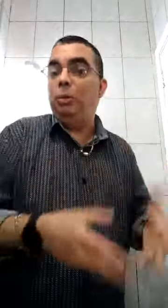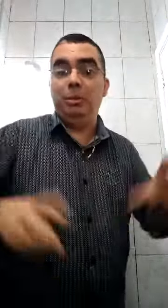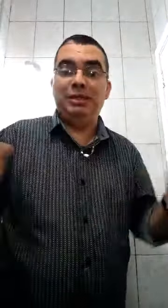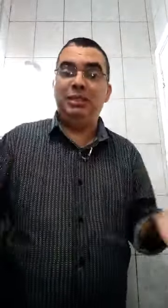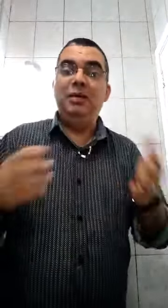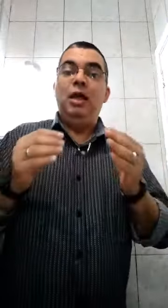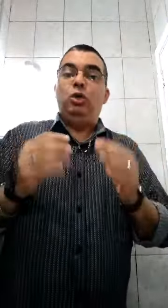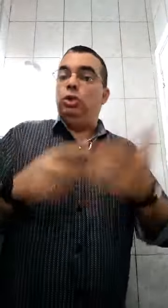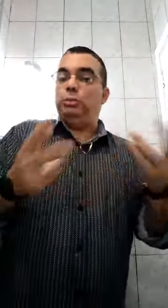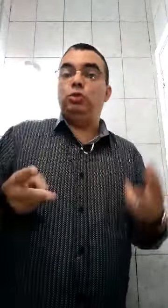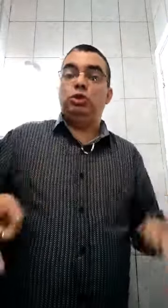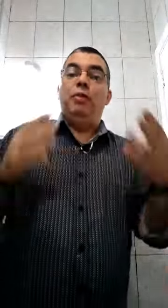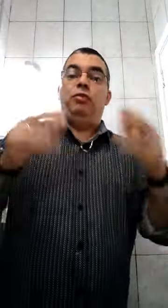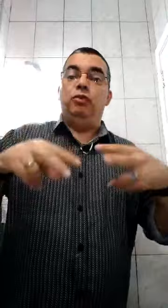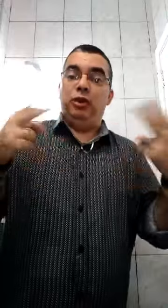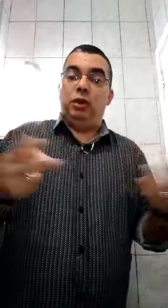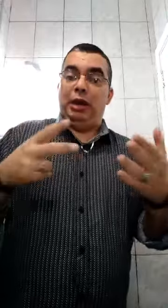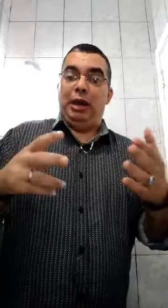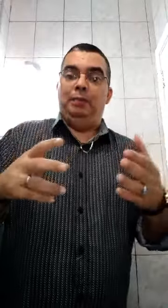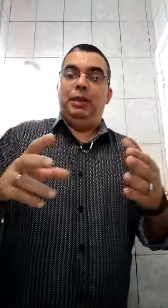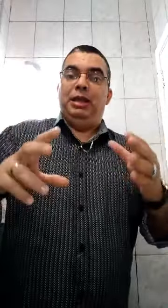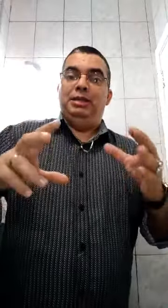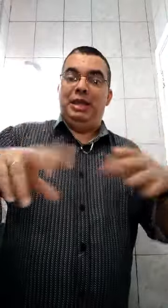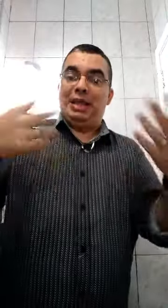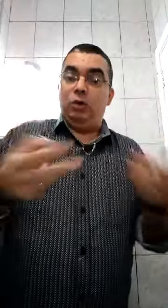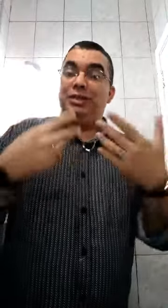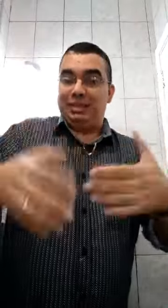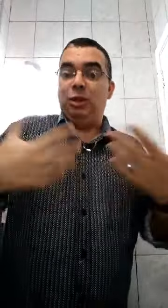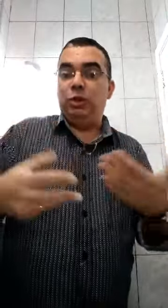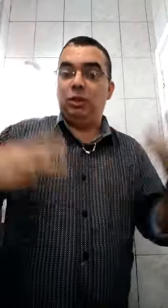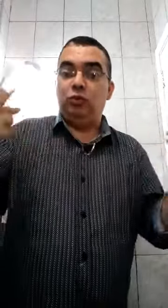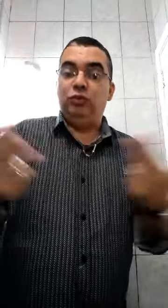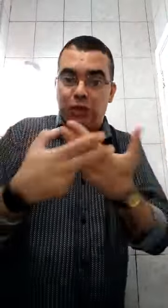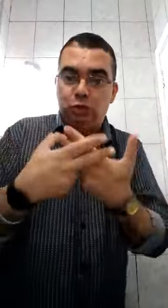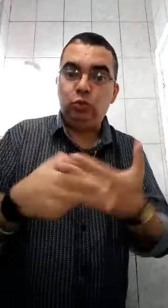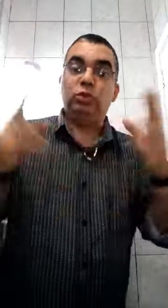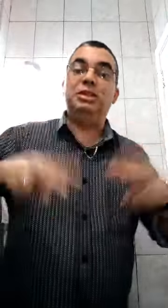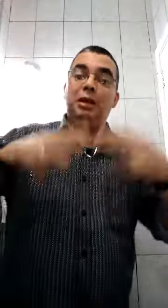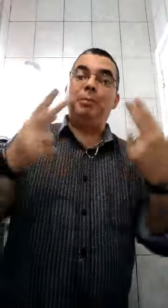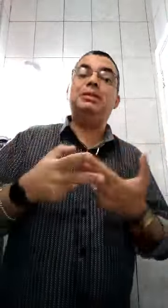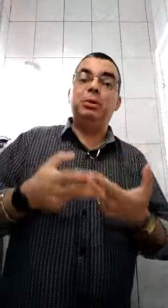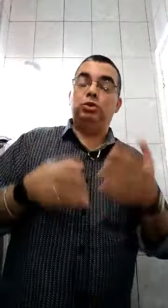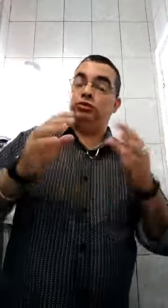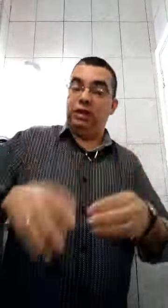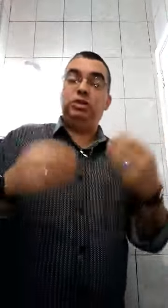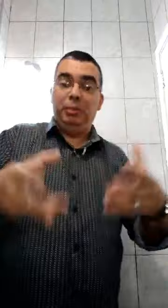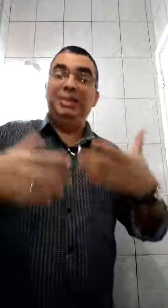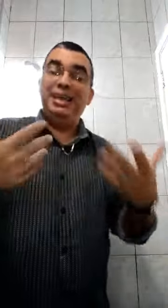problema. Se duas pessoas estão tentando viver juntos e têm pensamentos diferentes, também tem